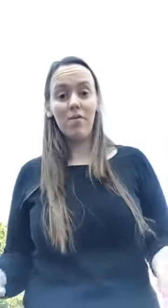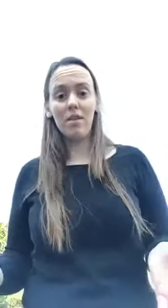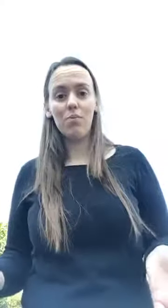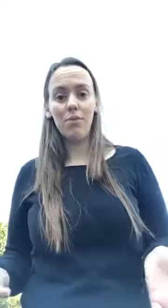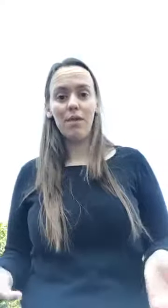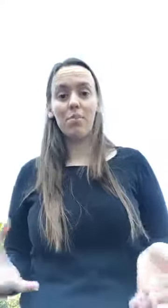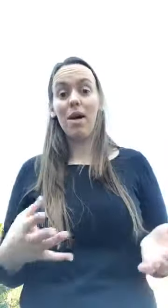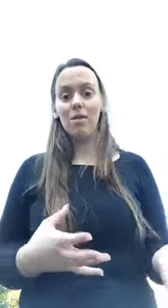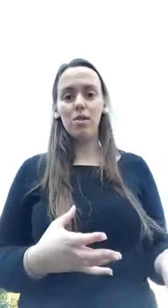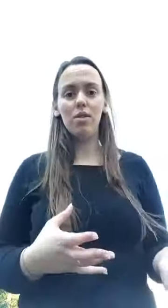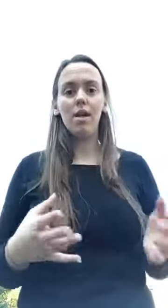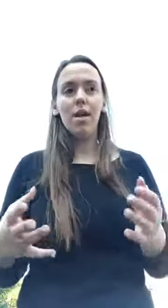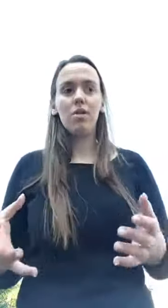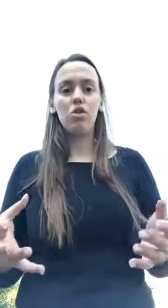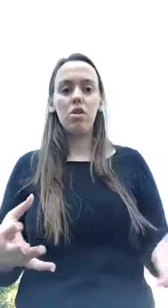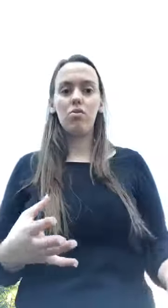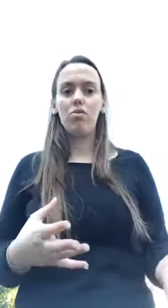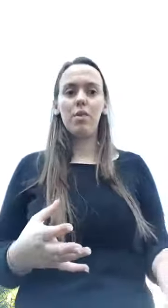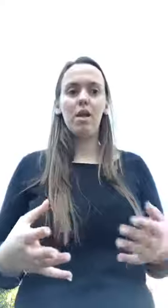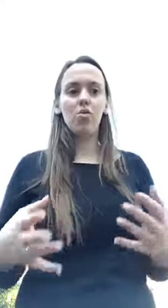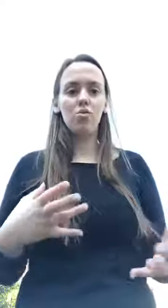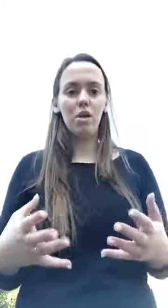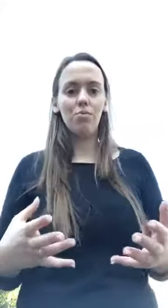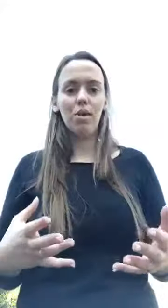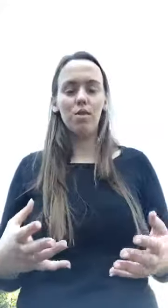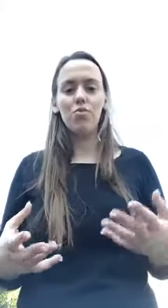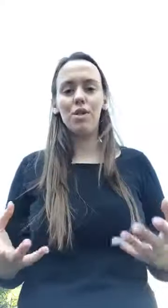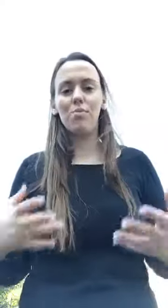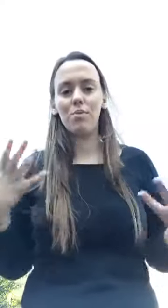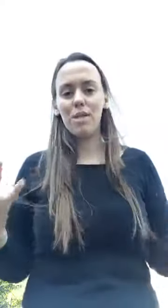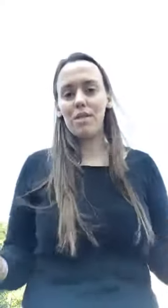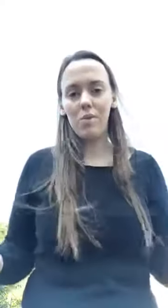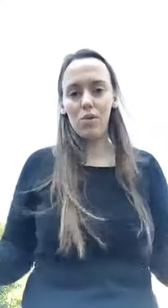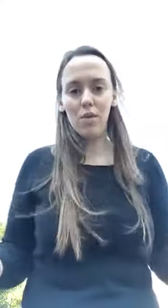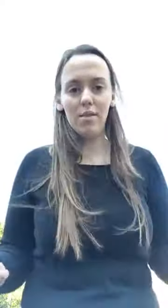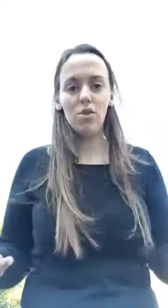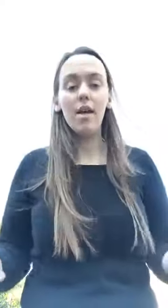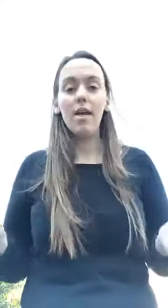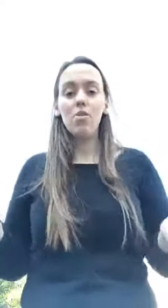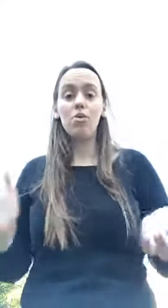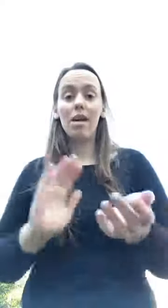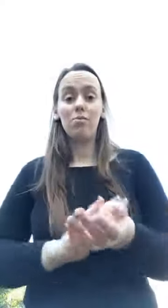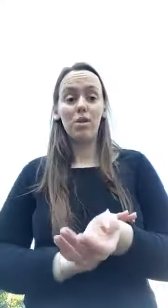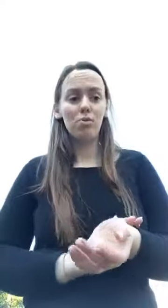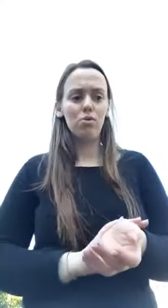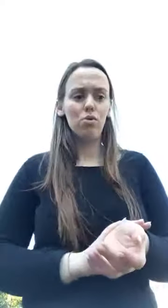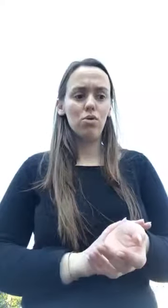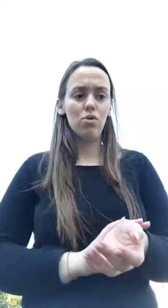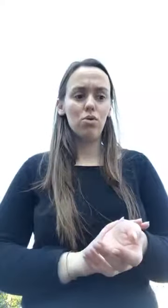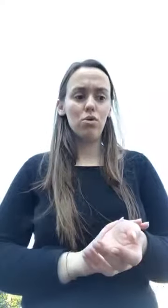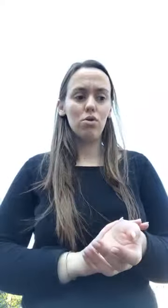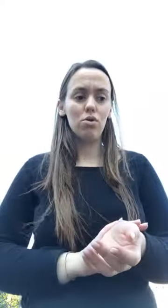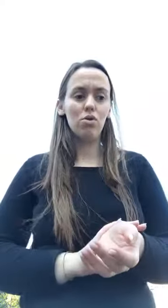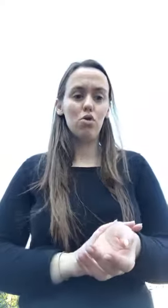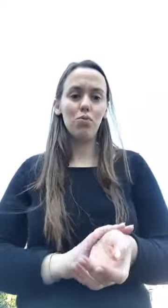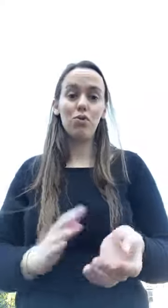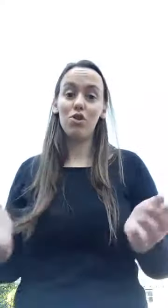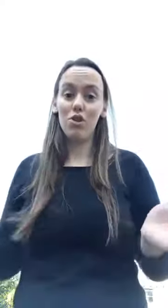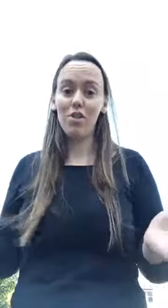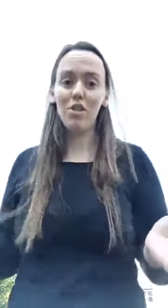lavanda, por exemplo, à noite, antes de ir dormir algum tempo, por exemplo, 30 minutos antes, colocar-te um jantinho nos pulsos. Eu disse